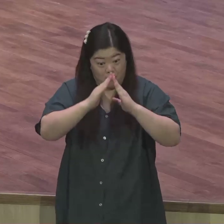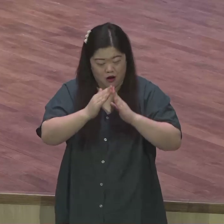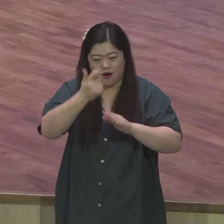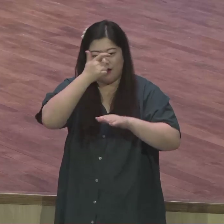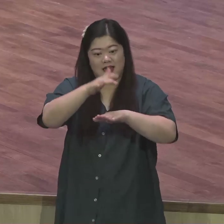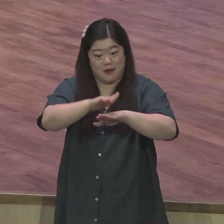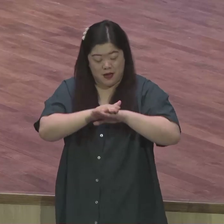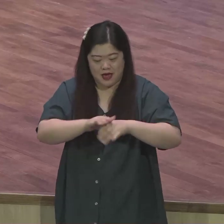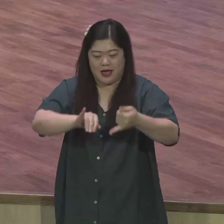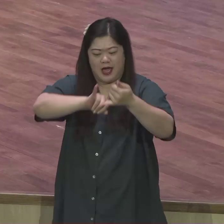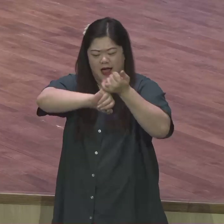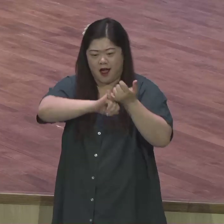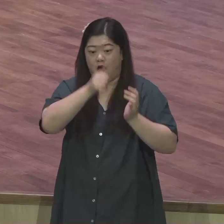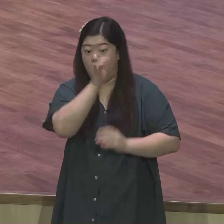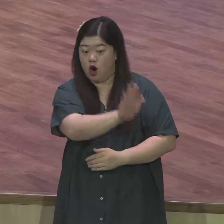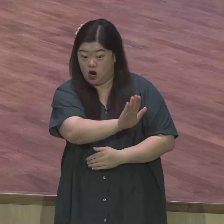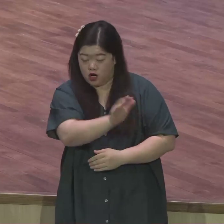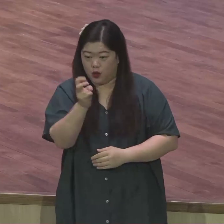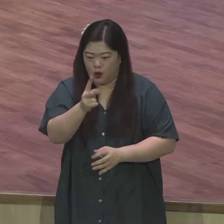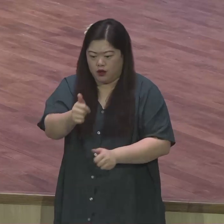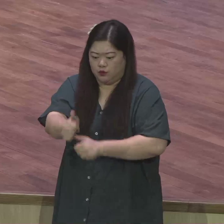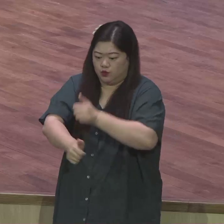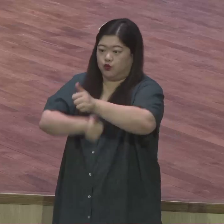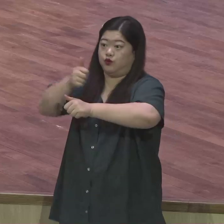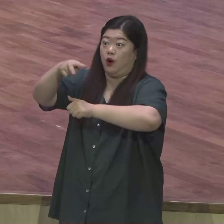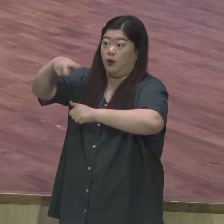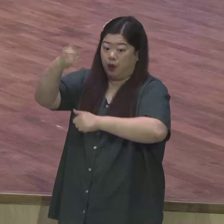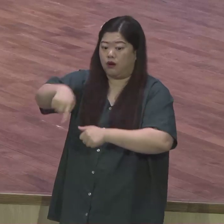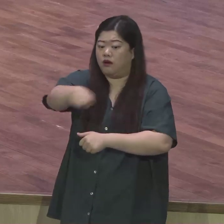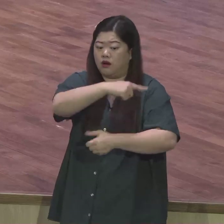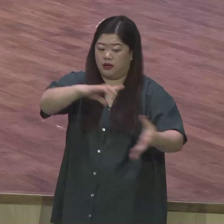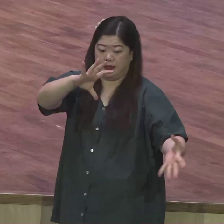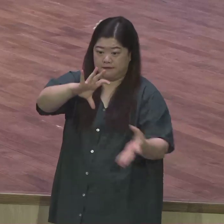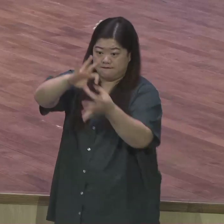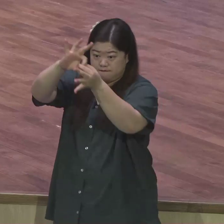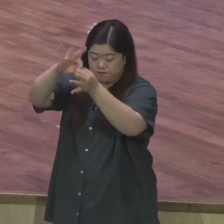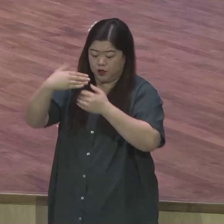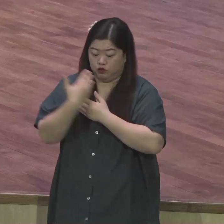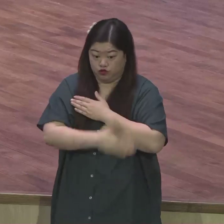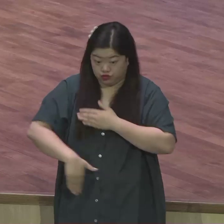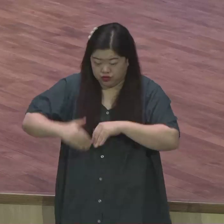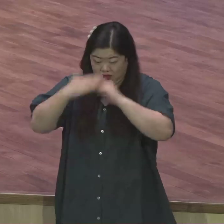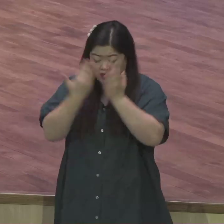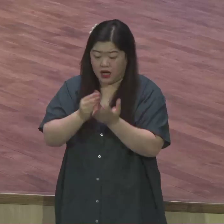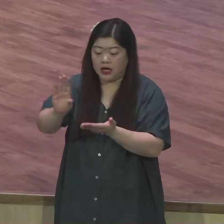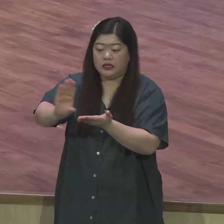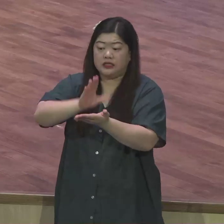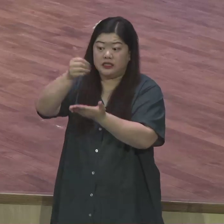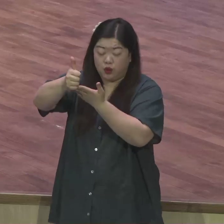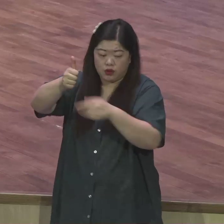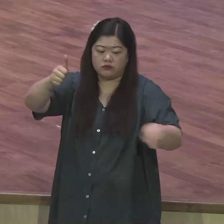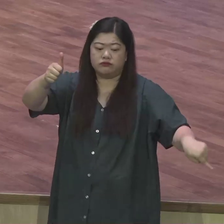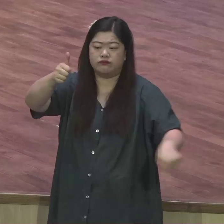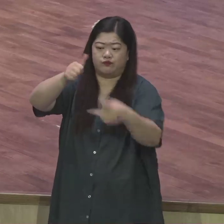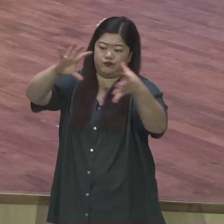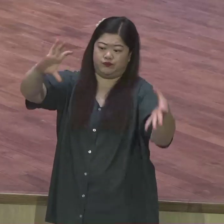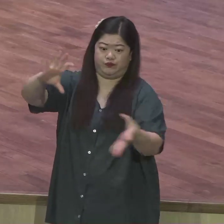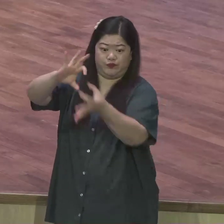약수들이 있고 조상들도 그들의 것이오 육신으로 하면 그리스도가 그들에게서 나섰으니 그는 만물에